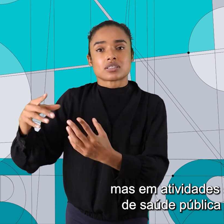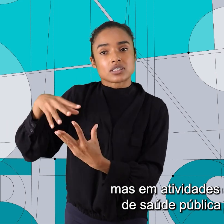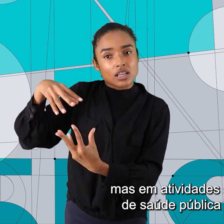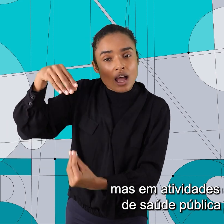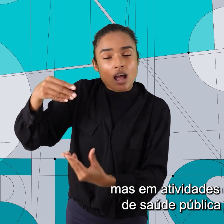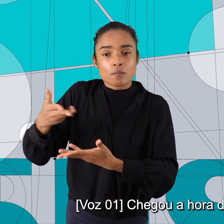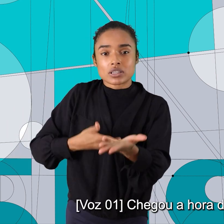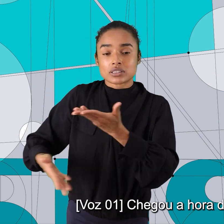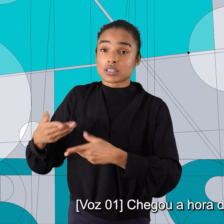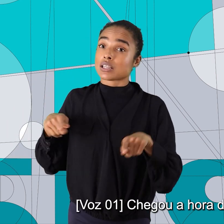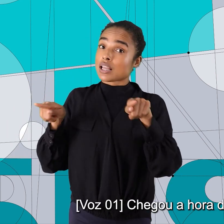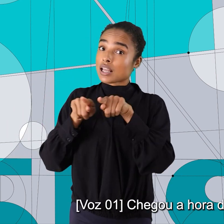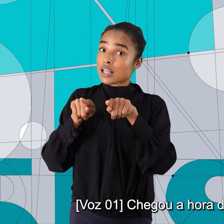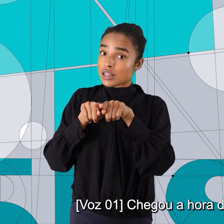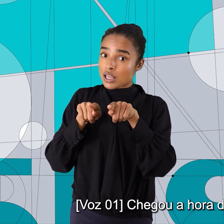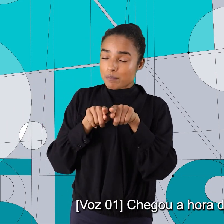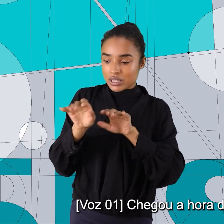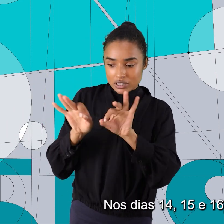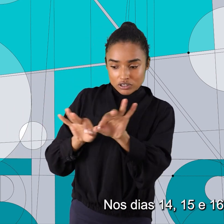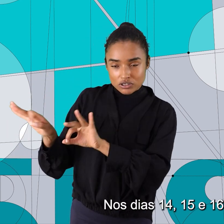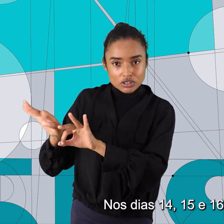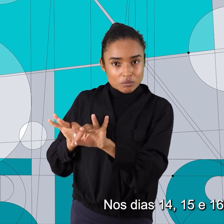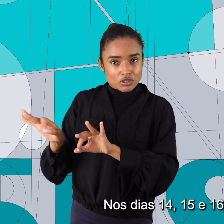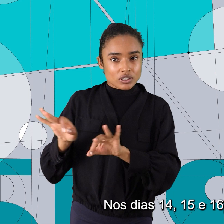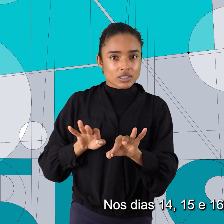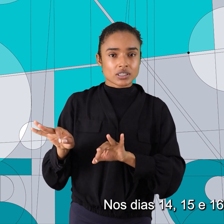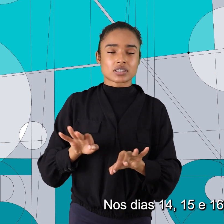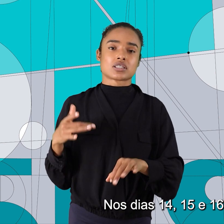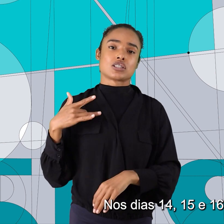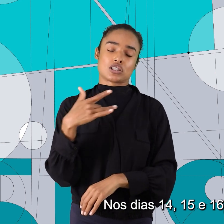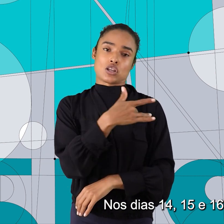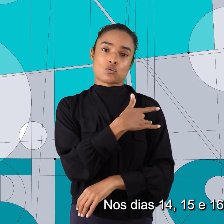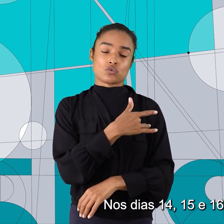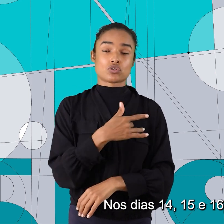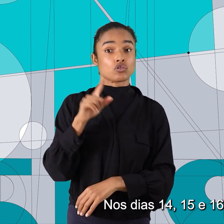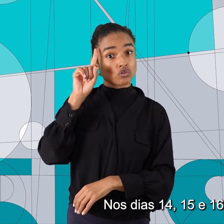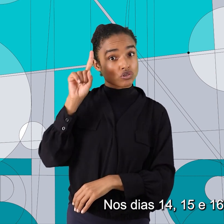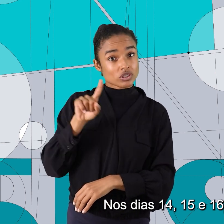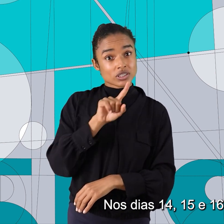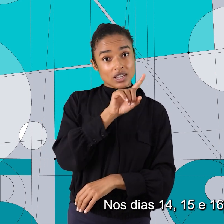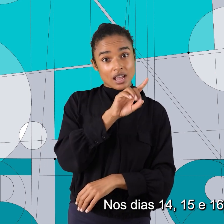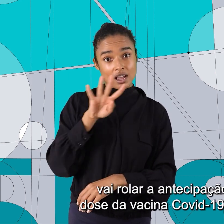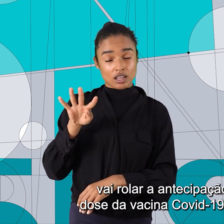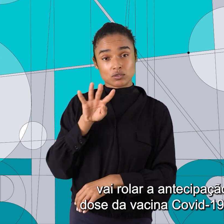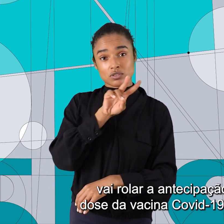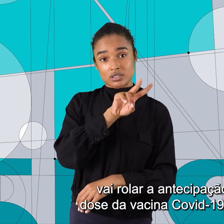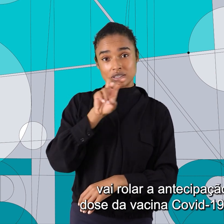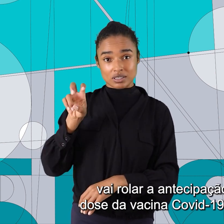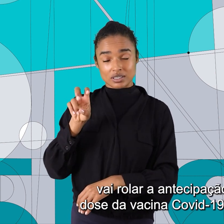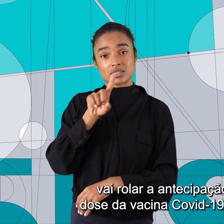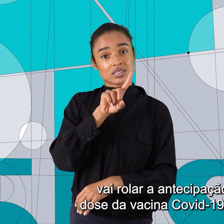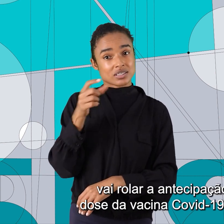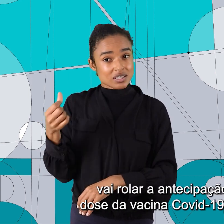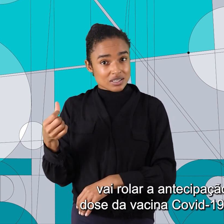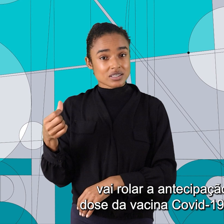saúde pública também. Chegou a hora da segunda dose. Nos dias 14, 15 e 16 de outubro, vai rolar a